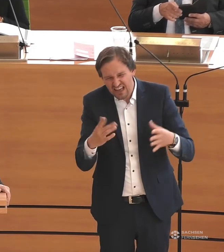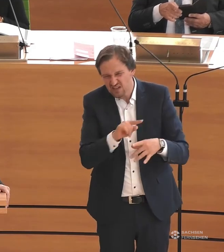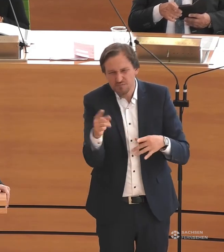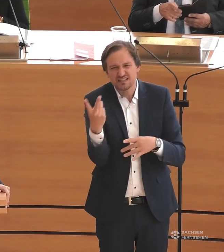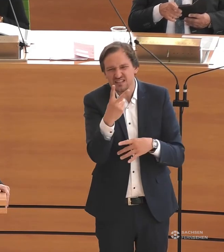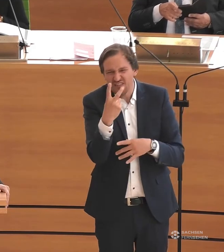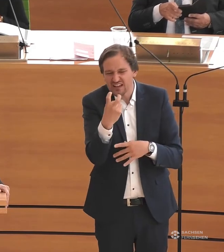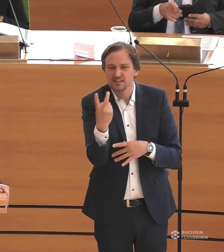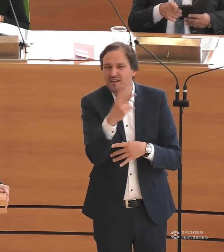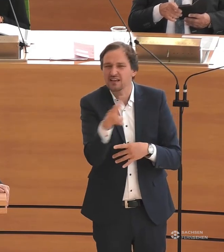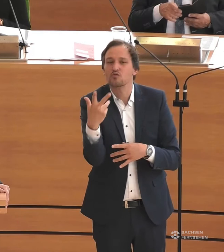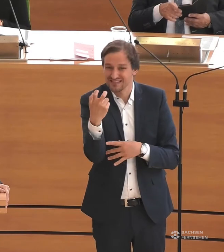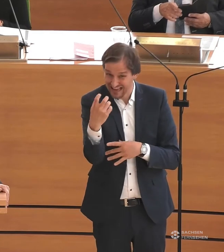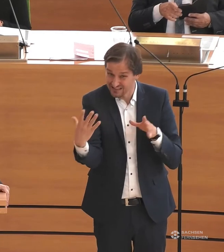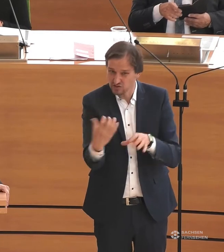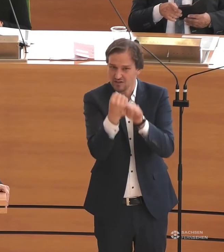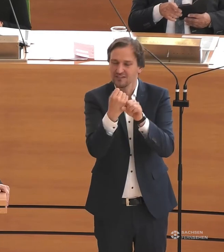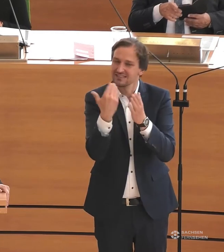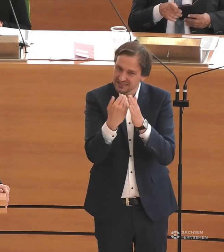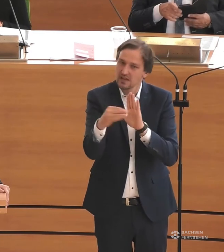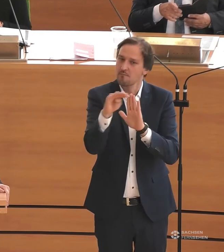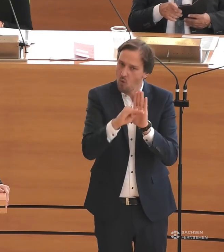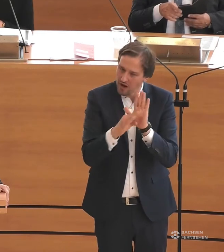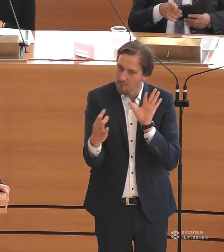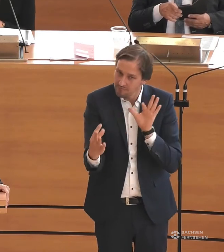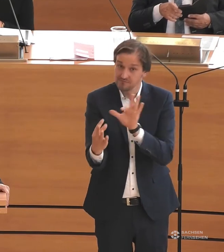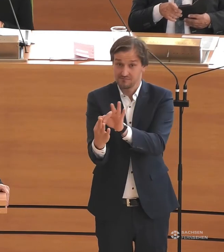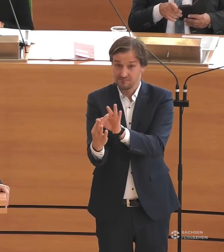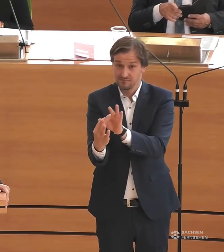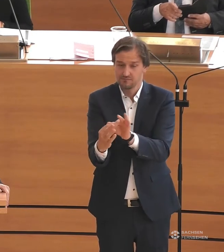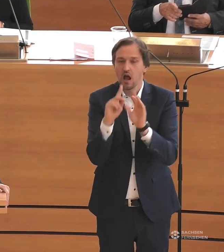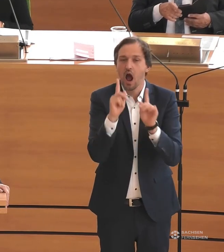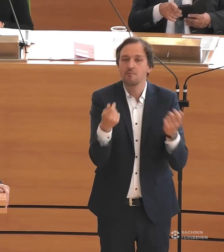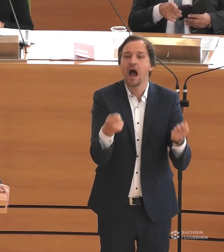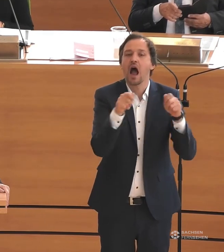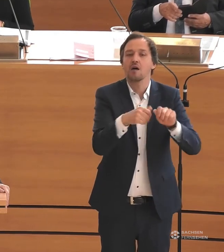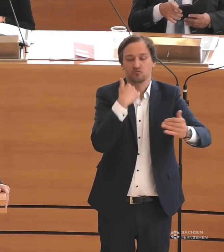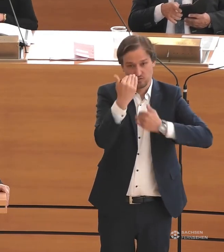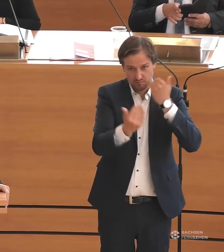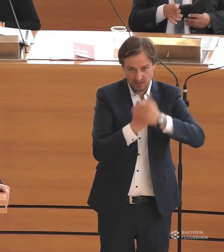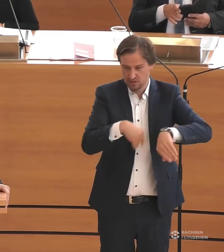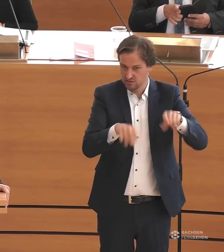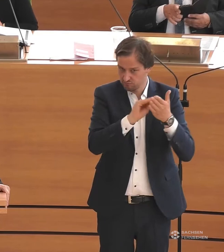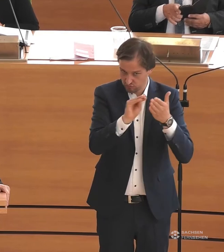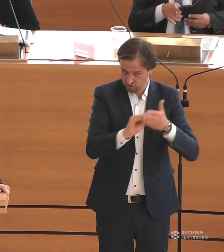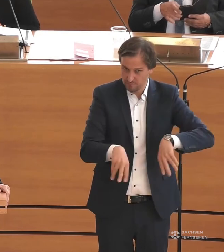Da schließt sich dann so ein bisschen der Kreis zu dem Programm auch. Sie hat dabei in ihrem Abschlussbericht auch geschrieben und ich zitiere,